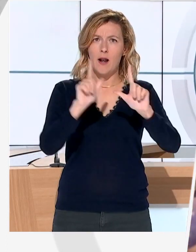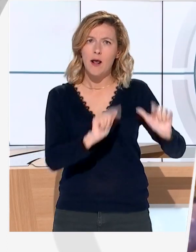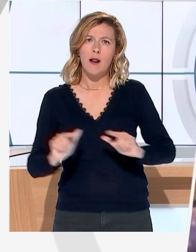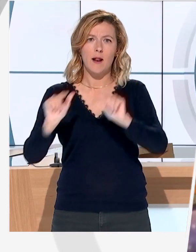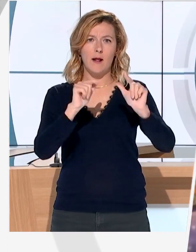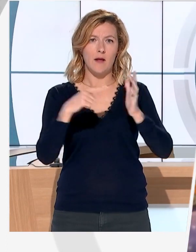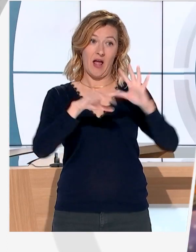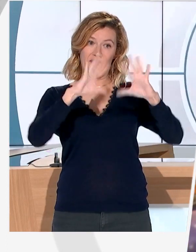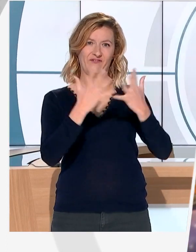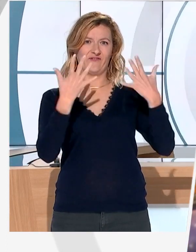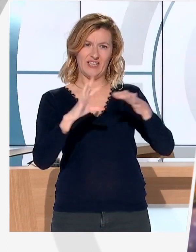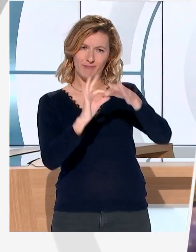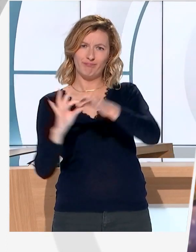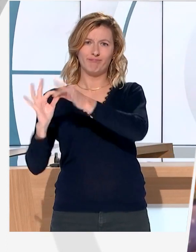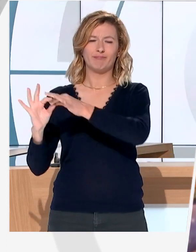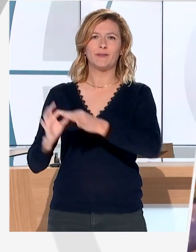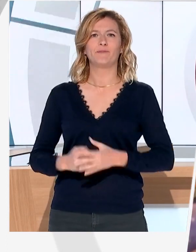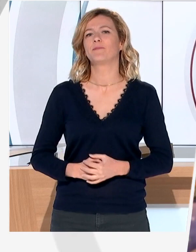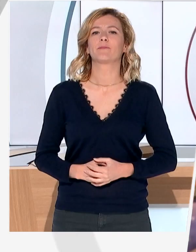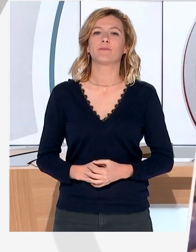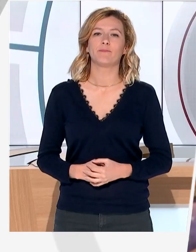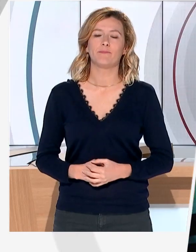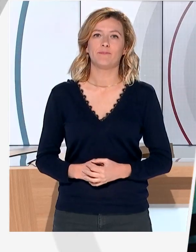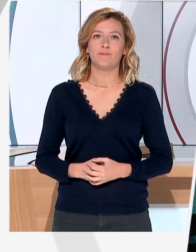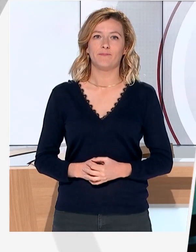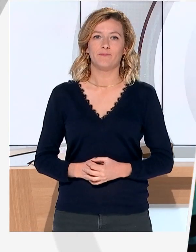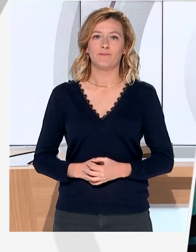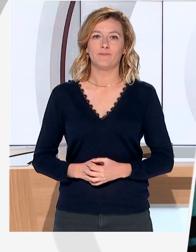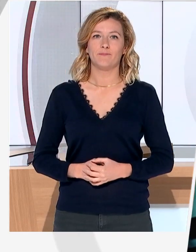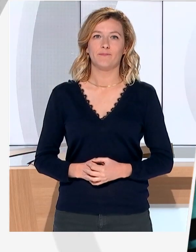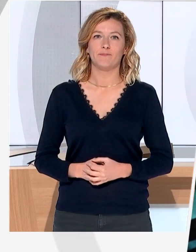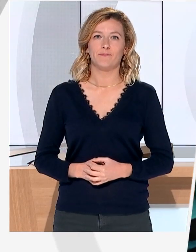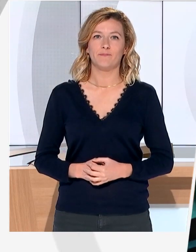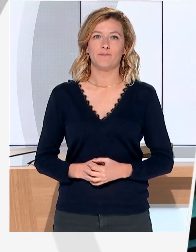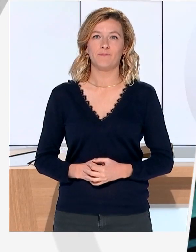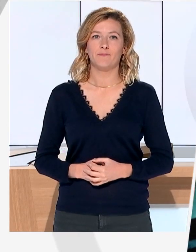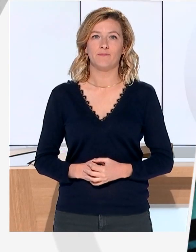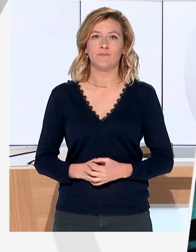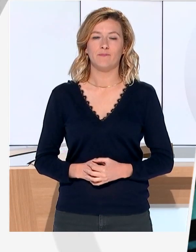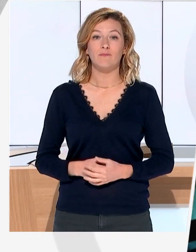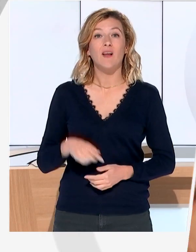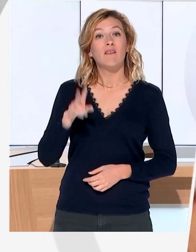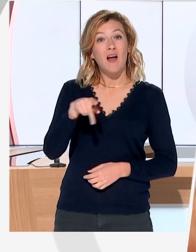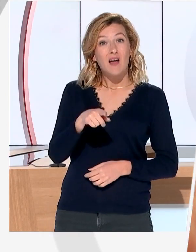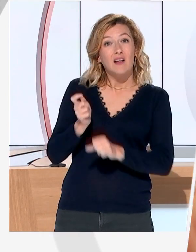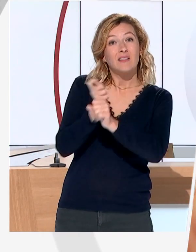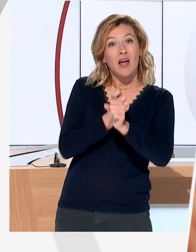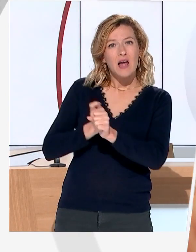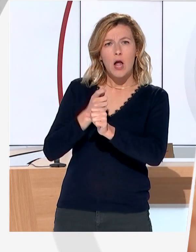une fois terminé. La taille, moi, personnellement, c'est vrai qu'elle m'a posé problème.